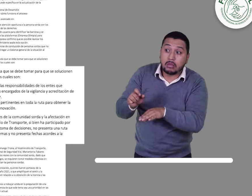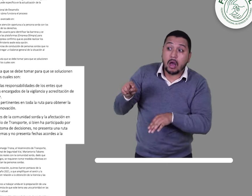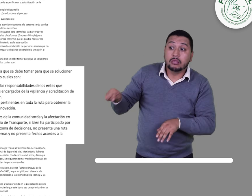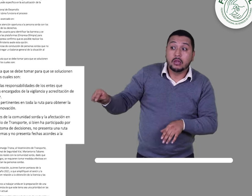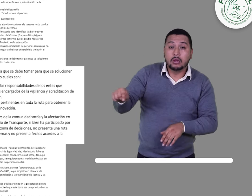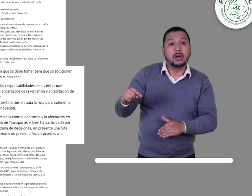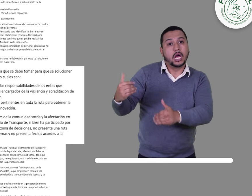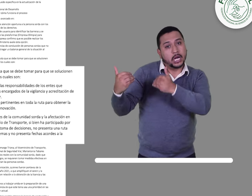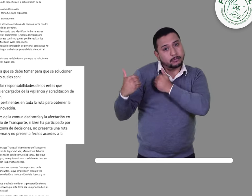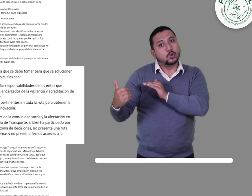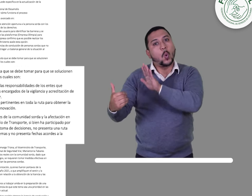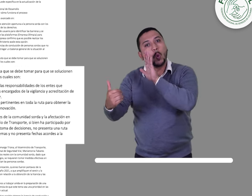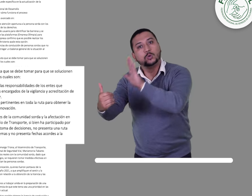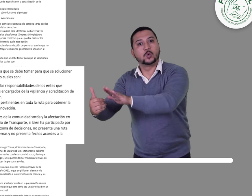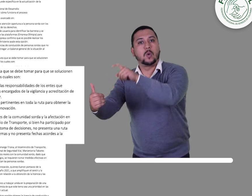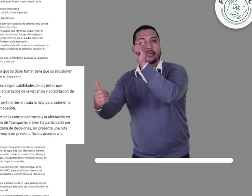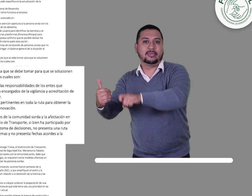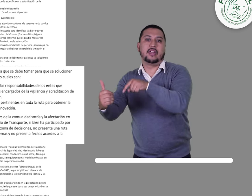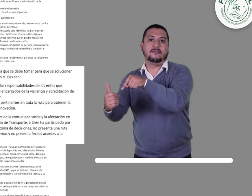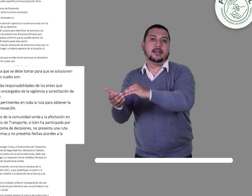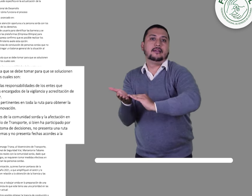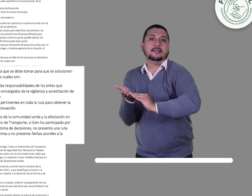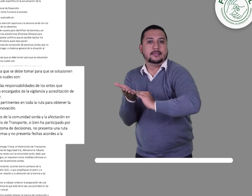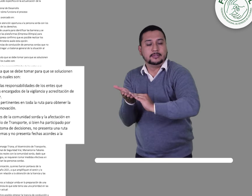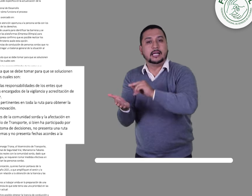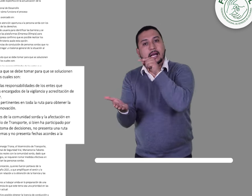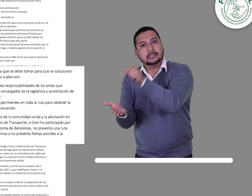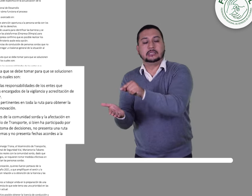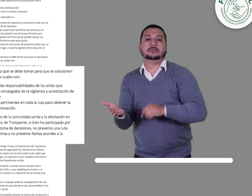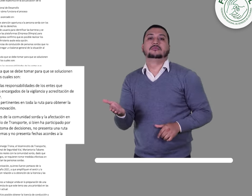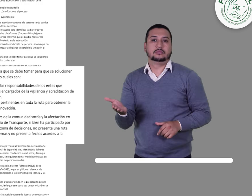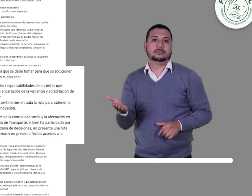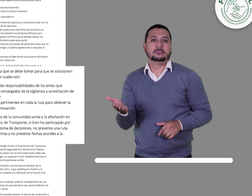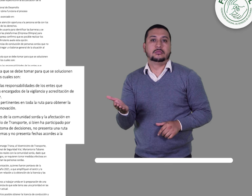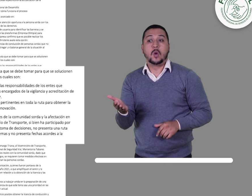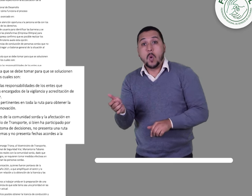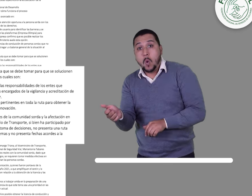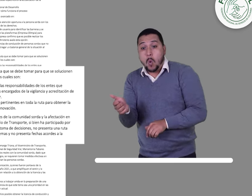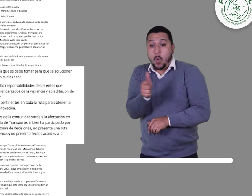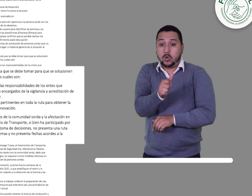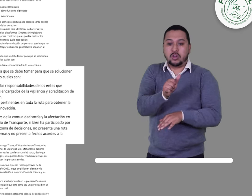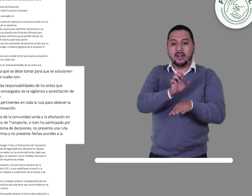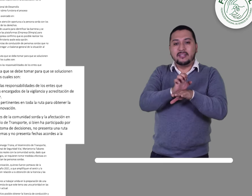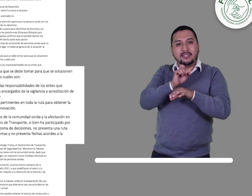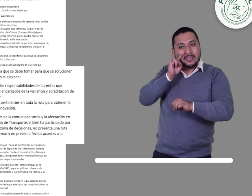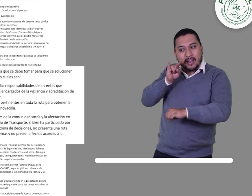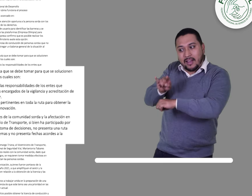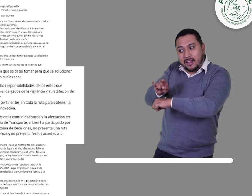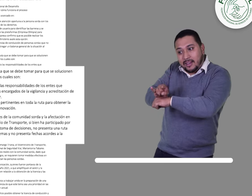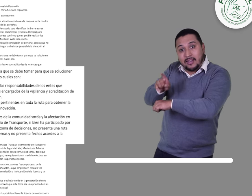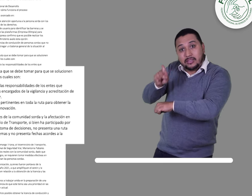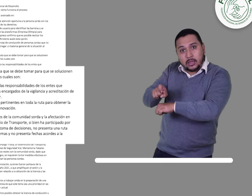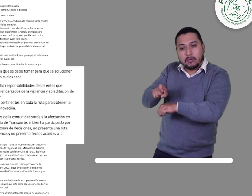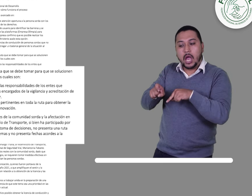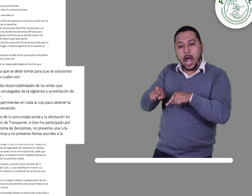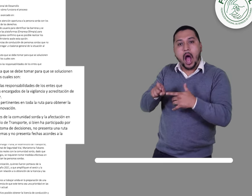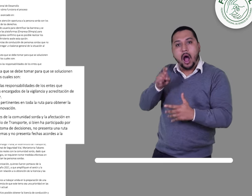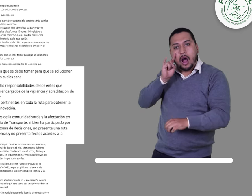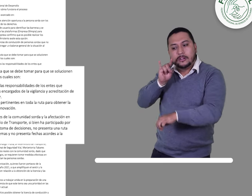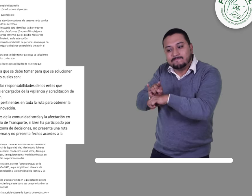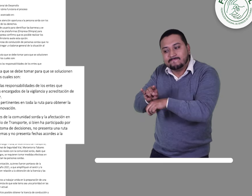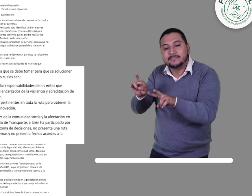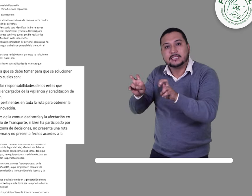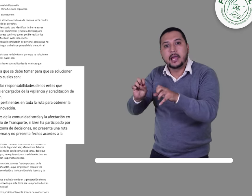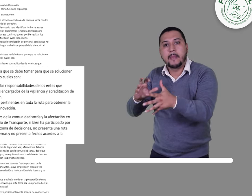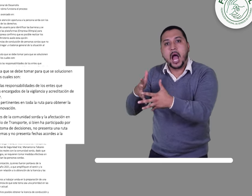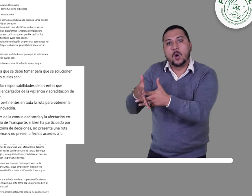intervienen en el proceso y especificando los actores encargados de la vigilancia y de acreditación de los ajustes razonables que se